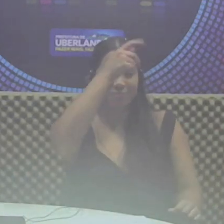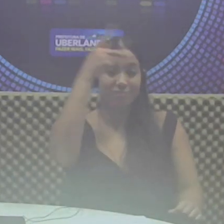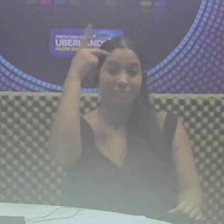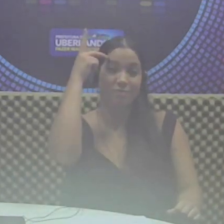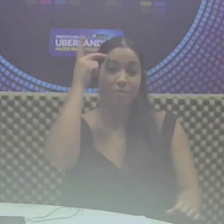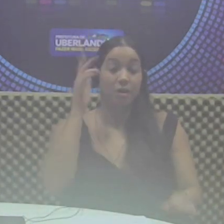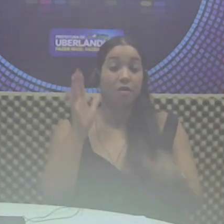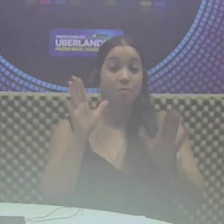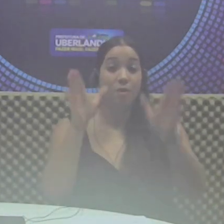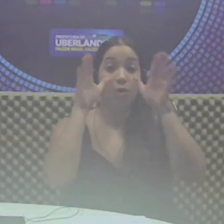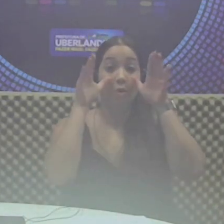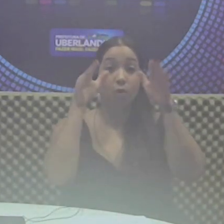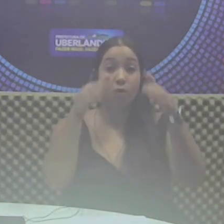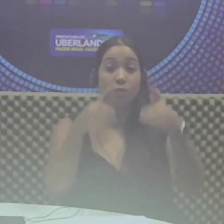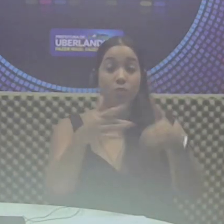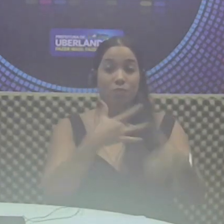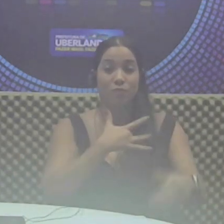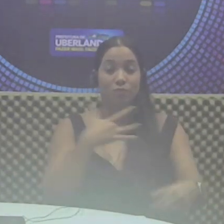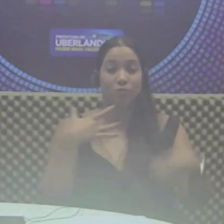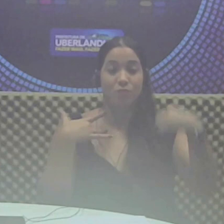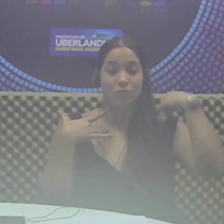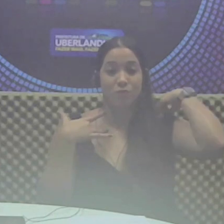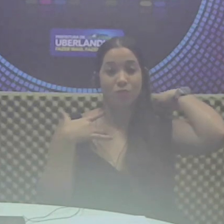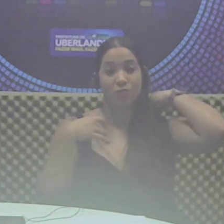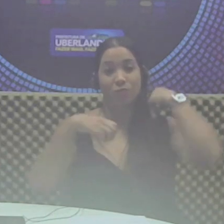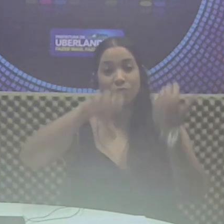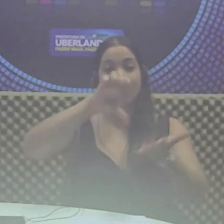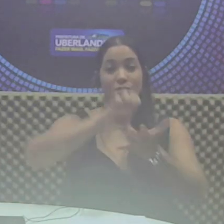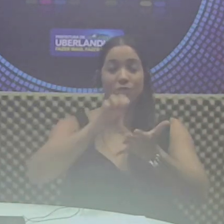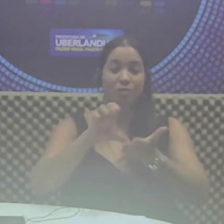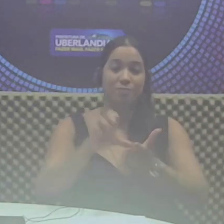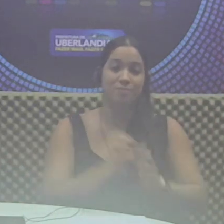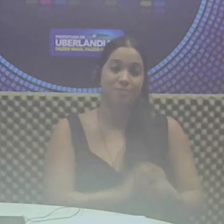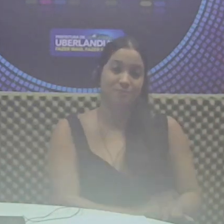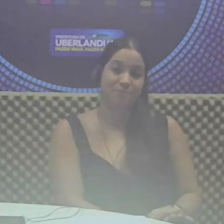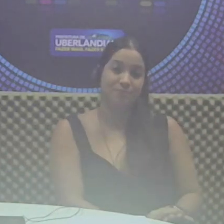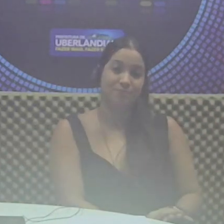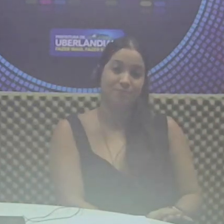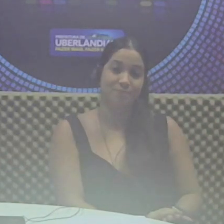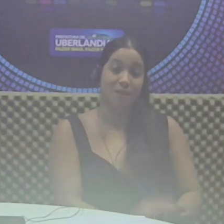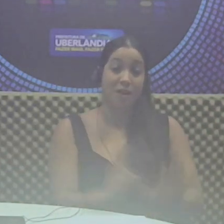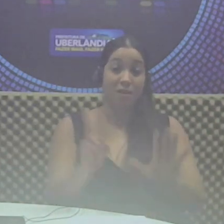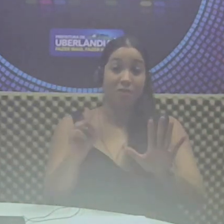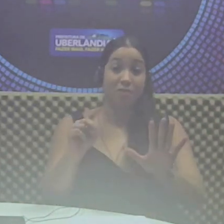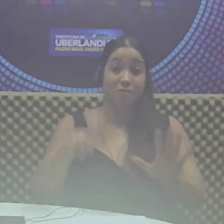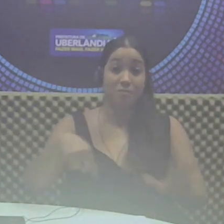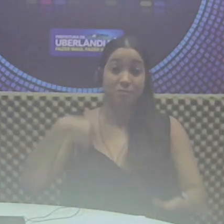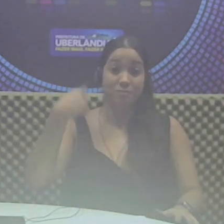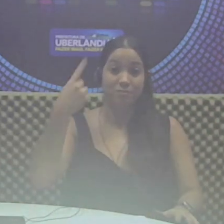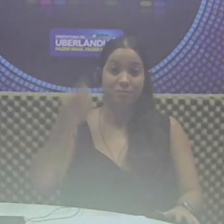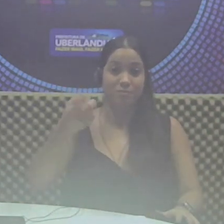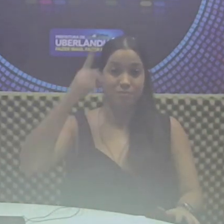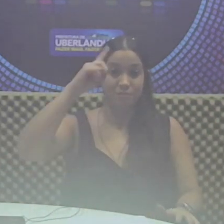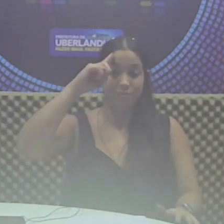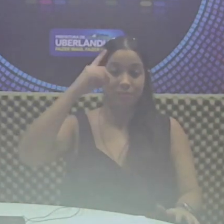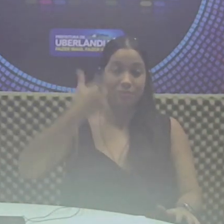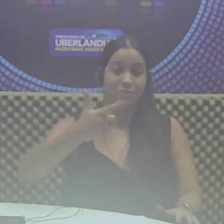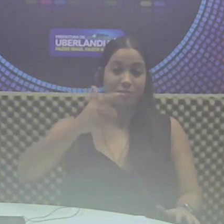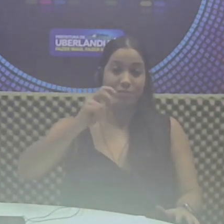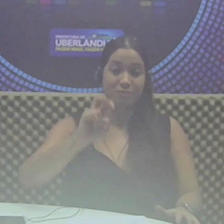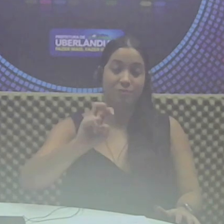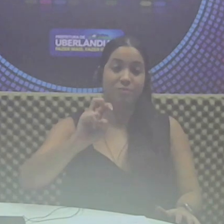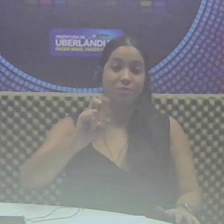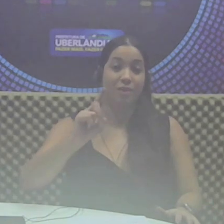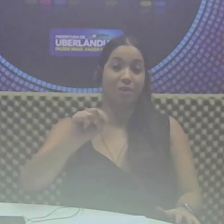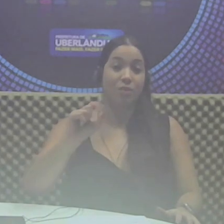mas com foco na área da saúde, nas unidades de saúde. Já no fim de semana seguinte, no dia 25, será